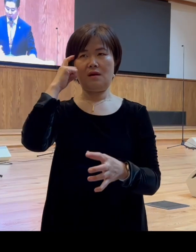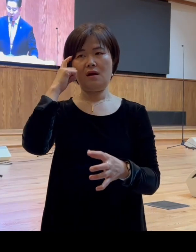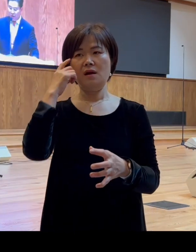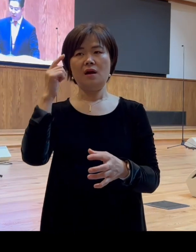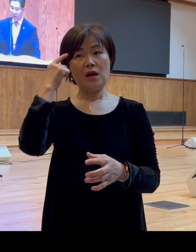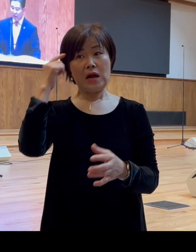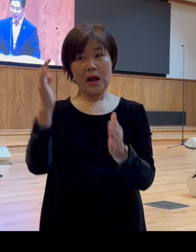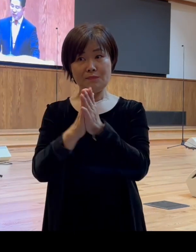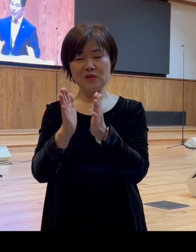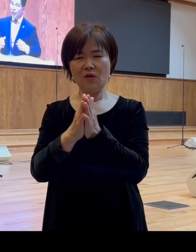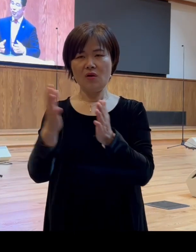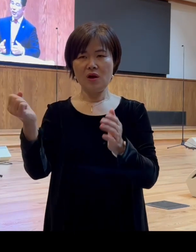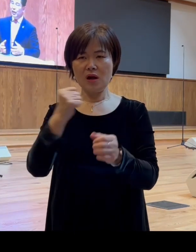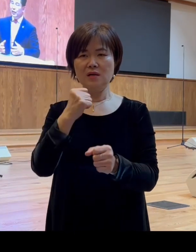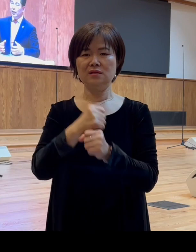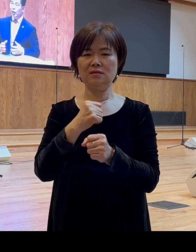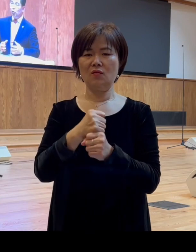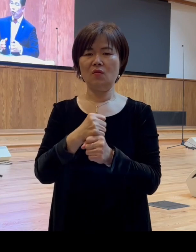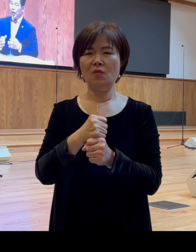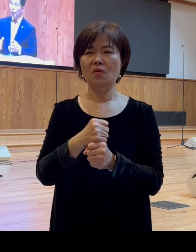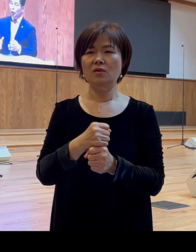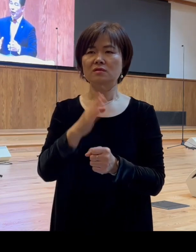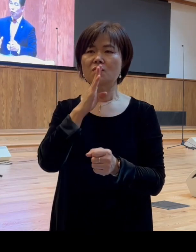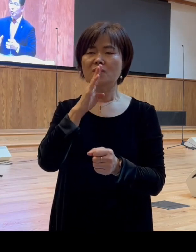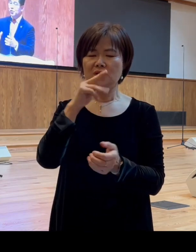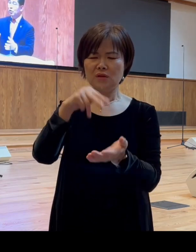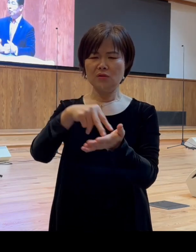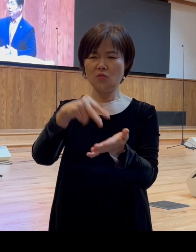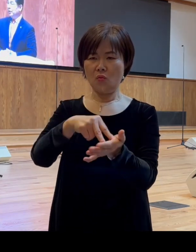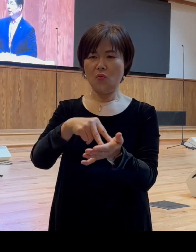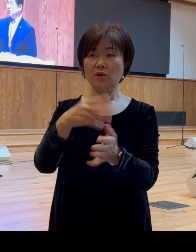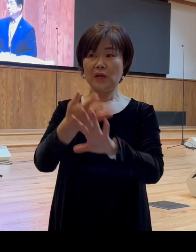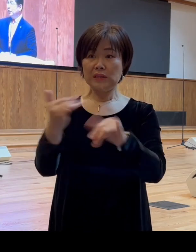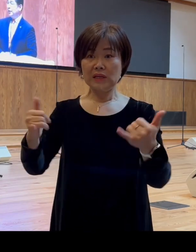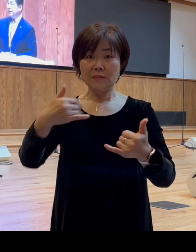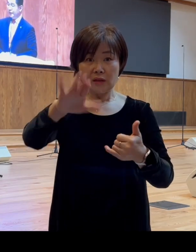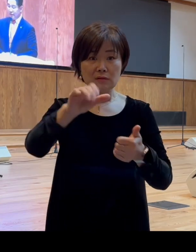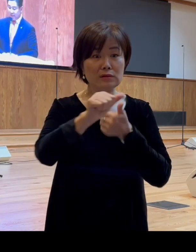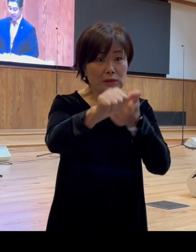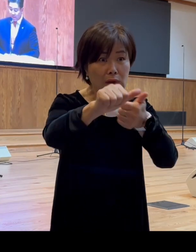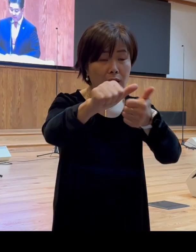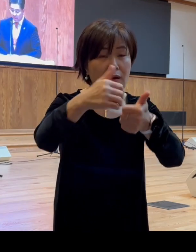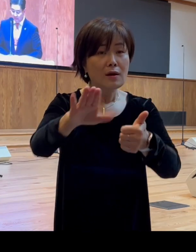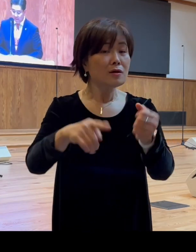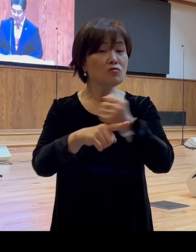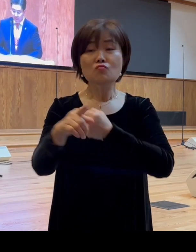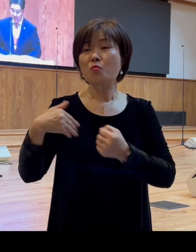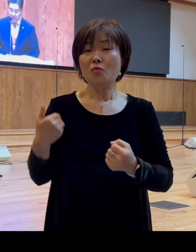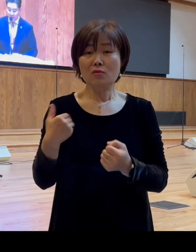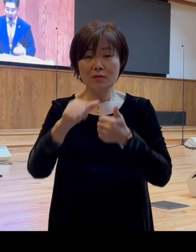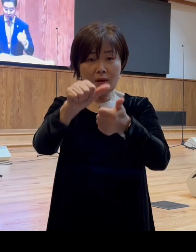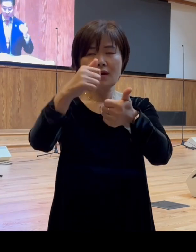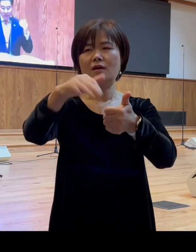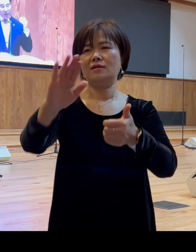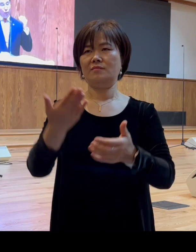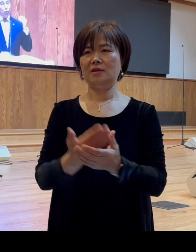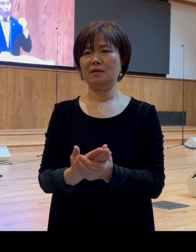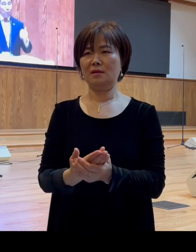신념이나 태도에 휩쓸려 버리는 것입니다 그럼 그래서 그냥 무분별하게